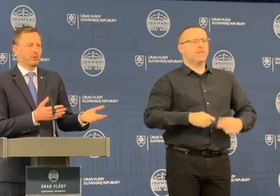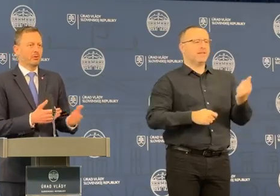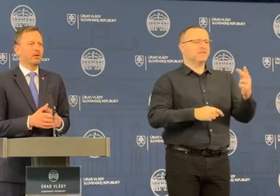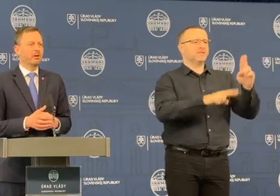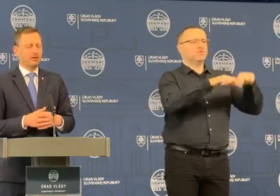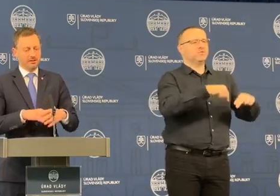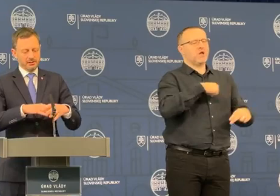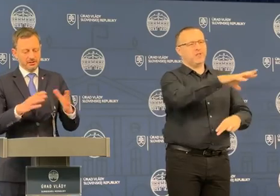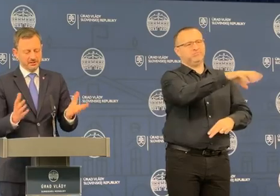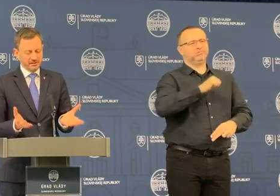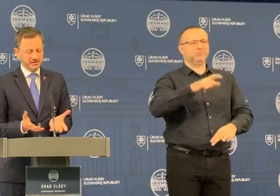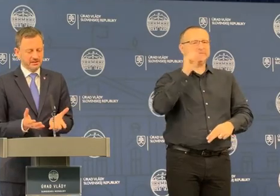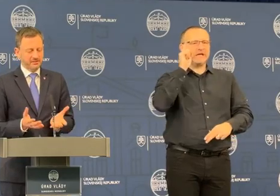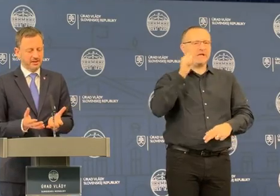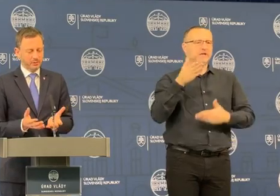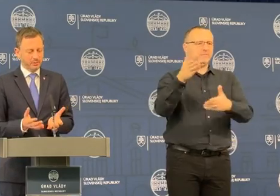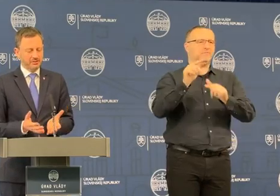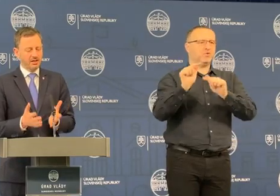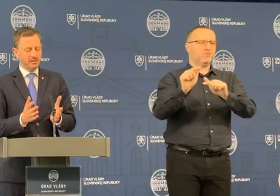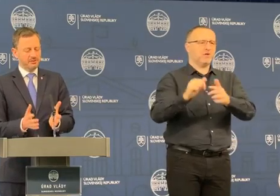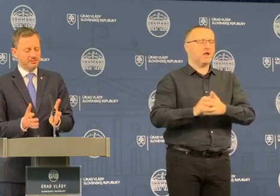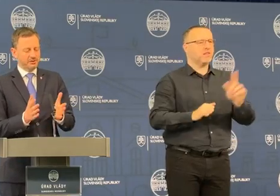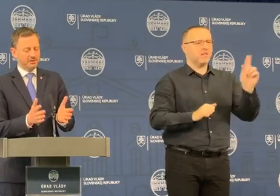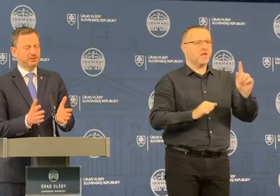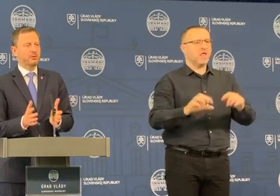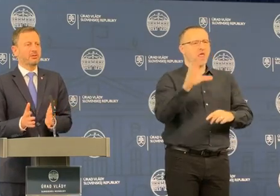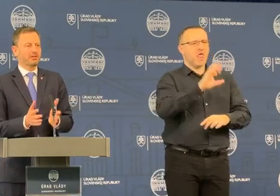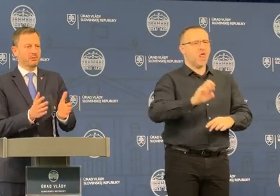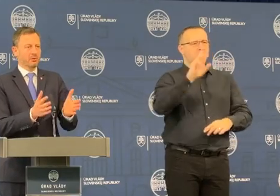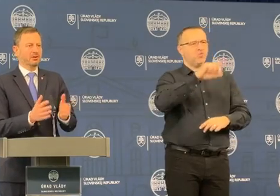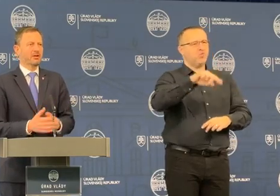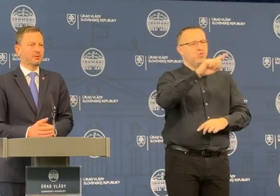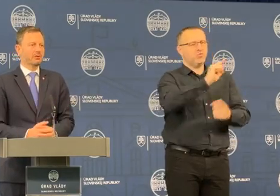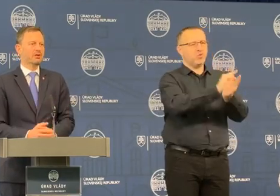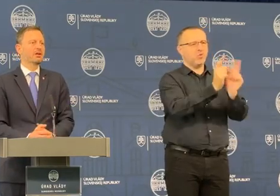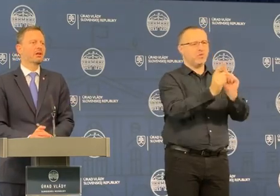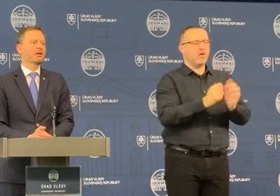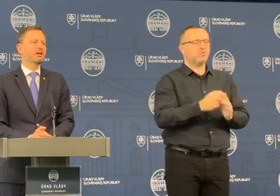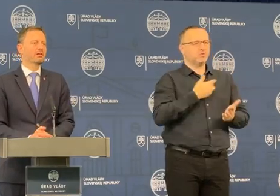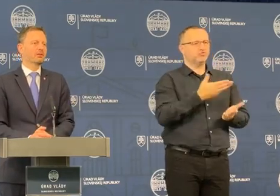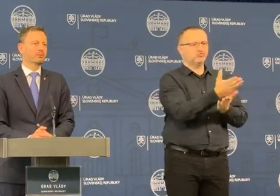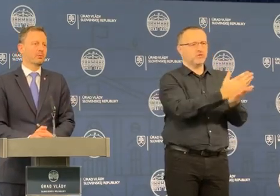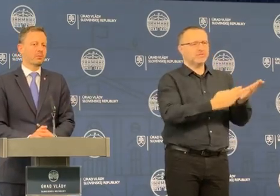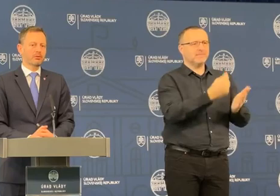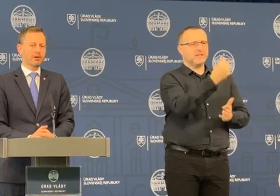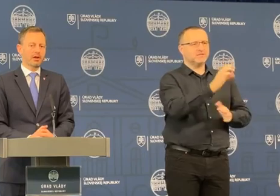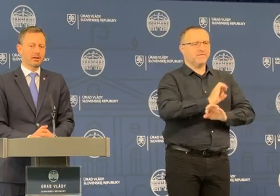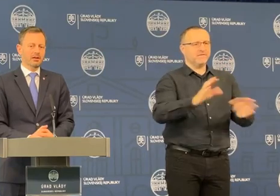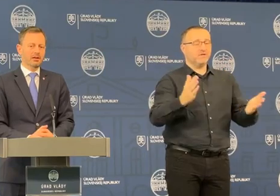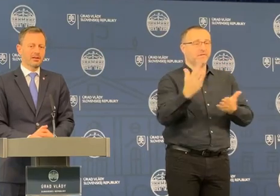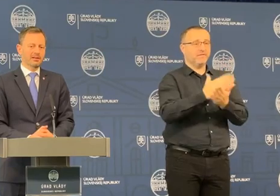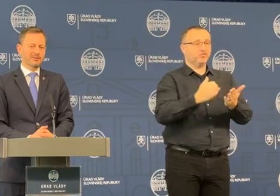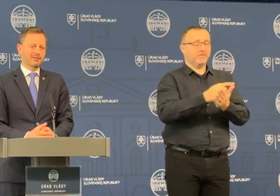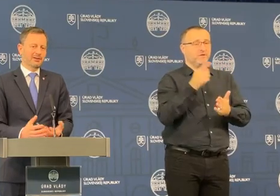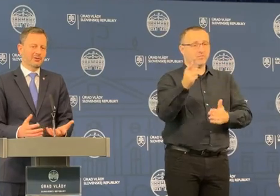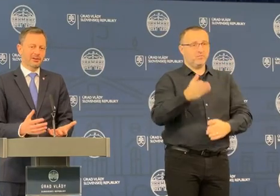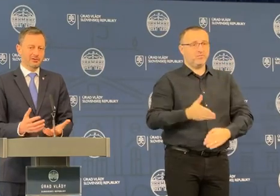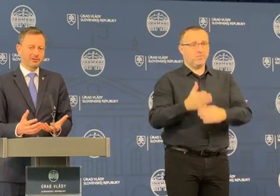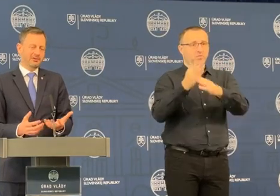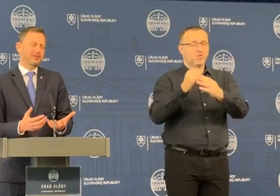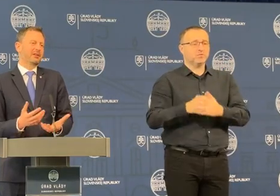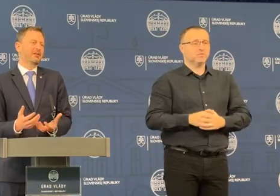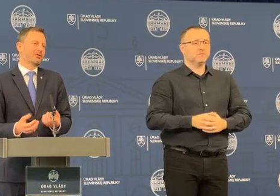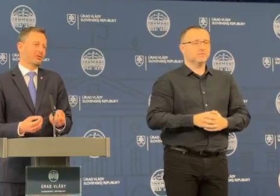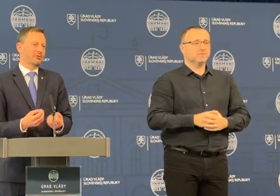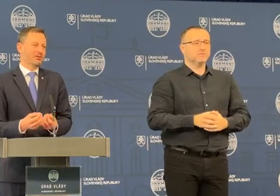urobiť. To bolo iniciatíva Európska a my sme časť týchto peňazí mohli teda využiť na túto pomoc. Ale nie je to